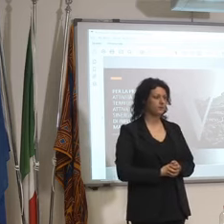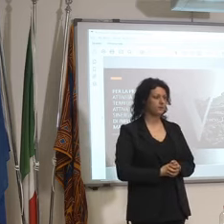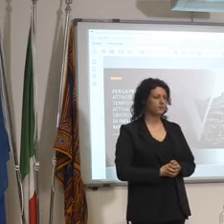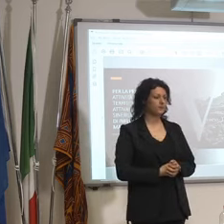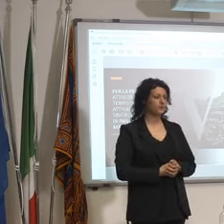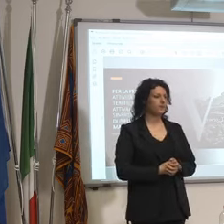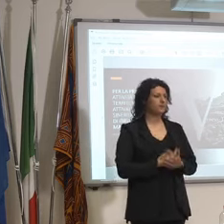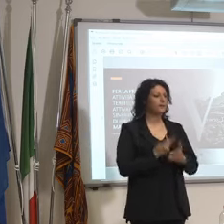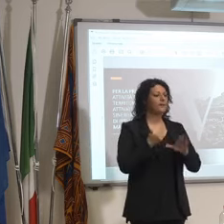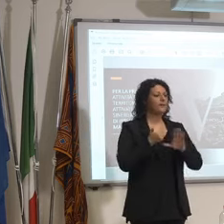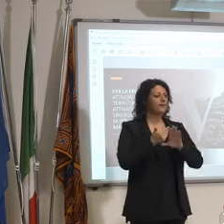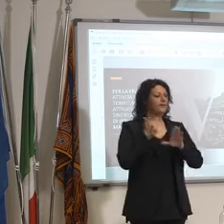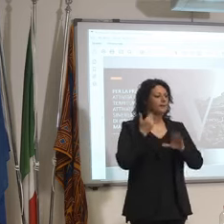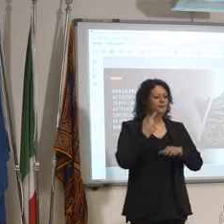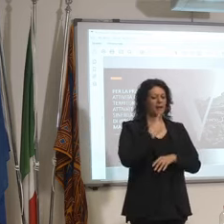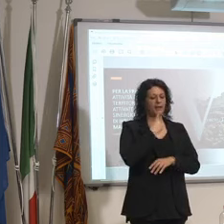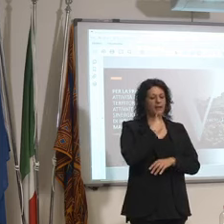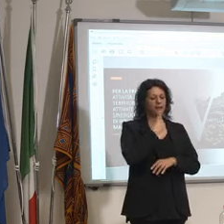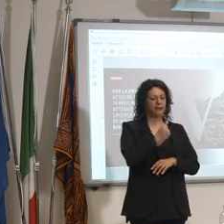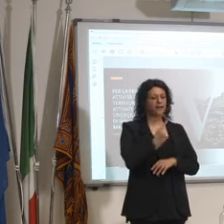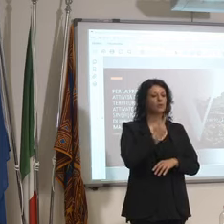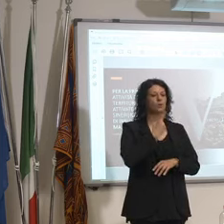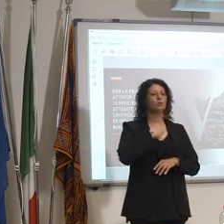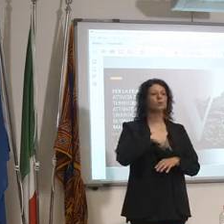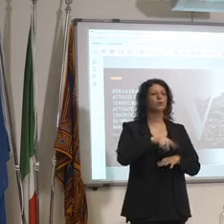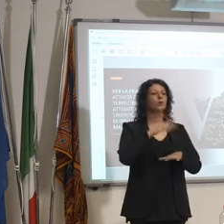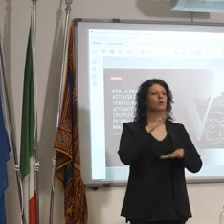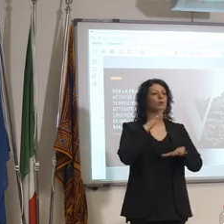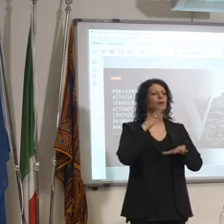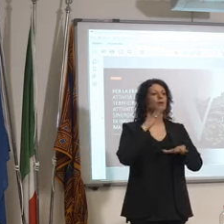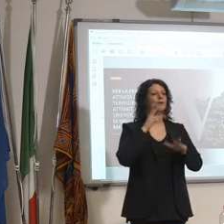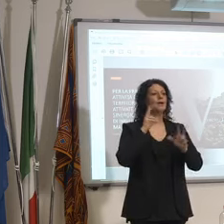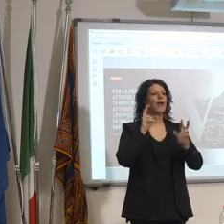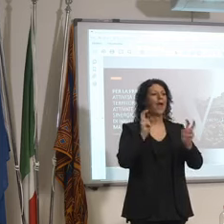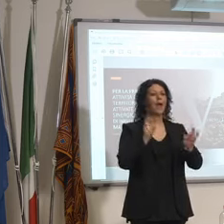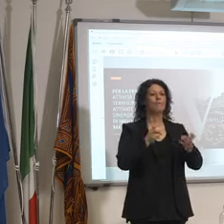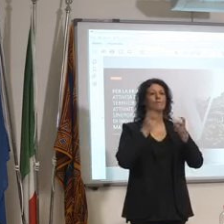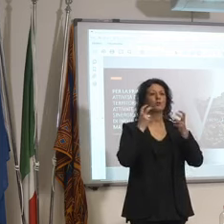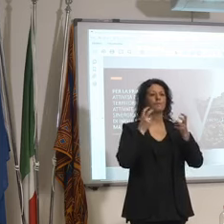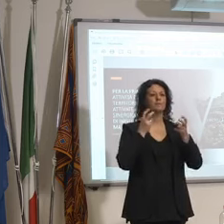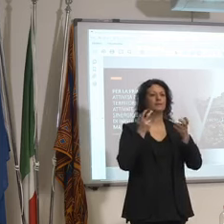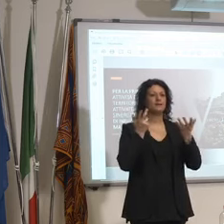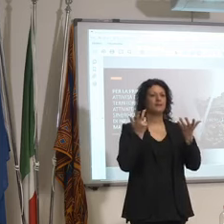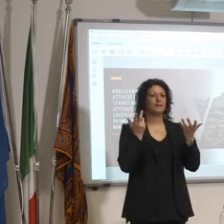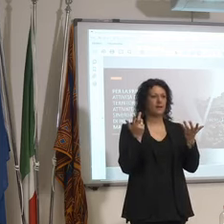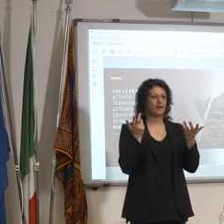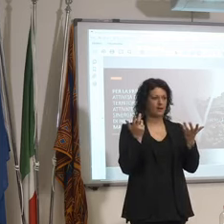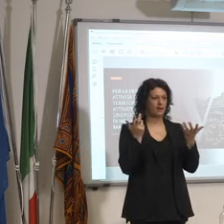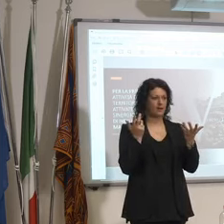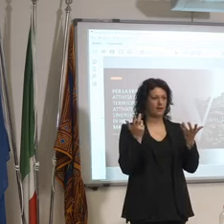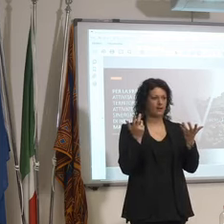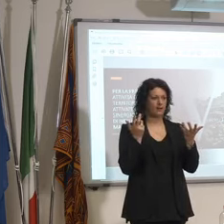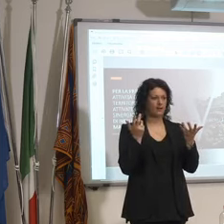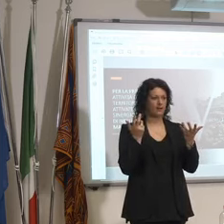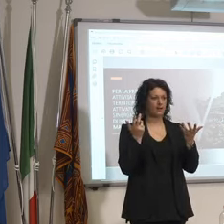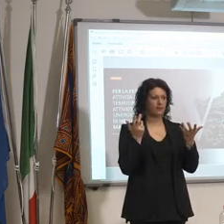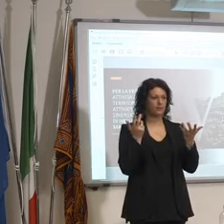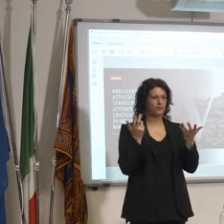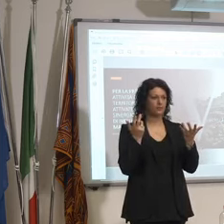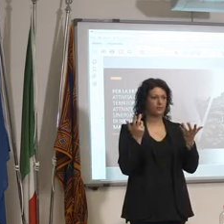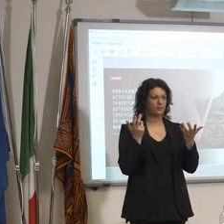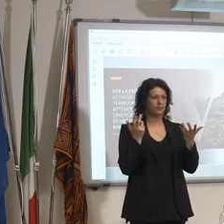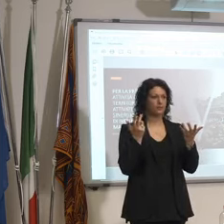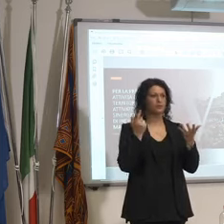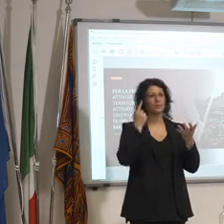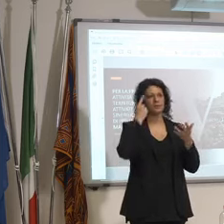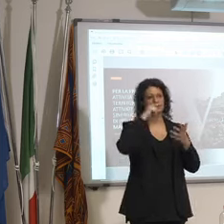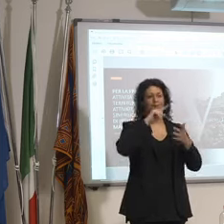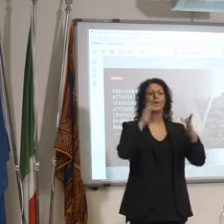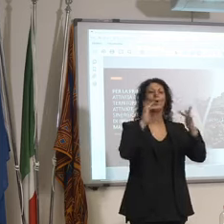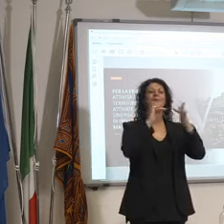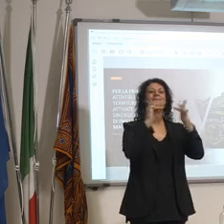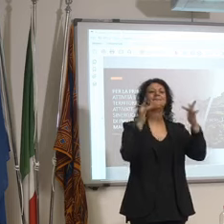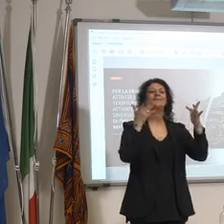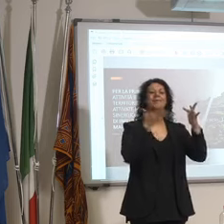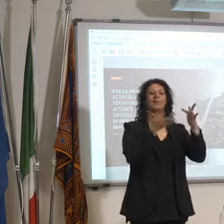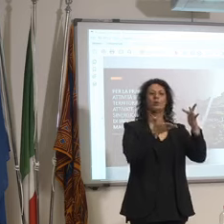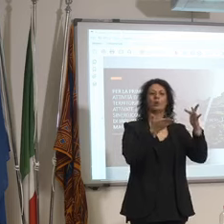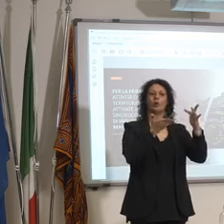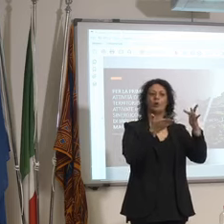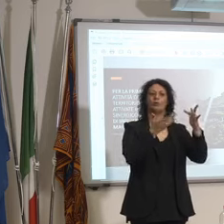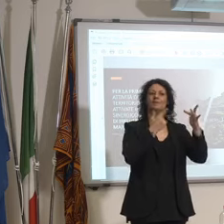sui portali ha detto approfittiamo un attimo della difficoltà e se ci si può iscriverci a chi ha una struttura